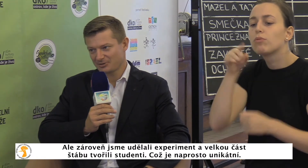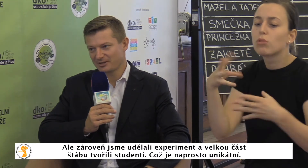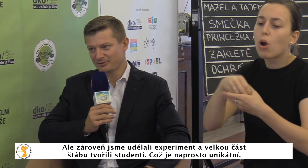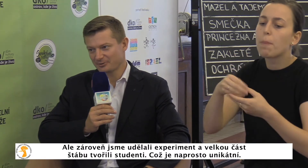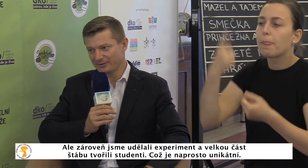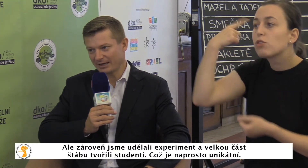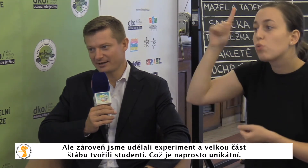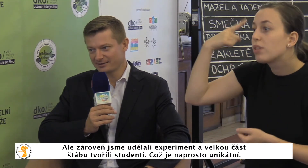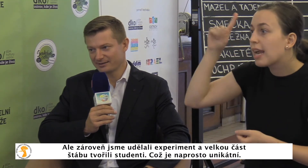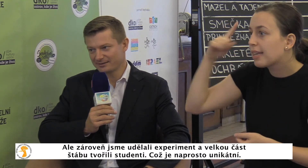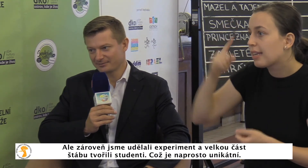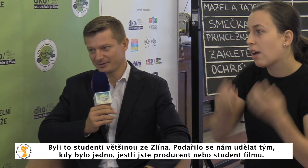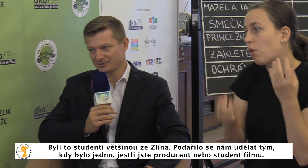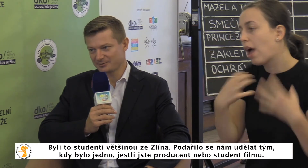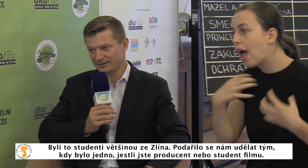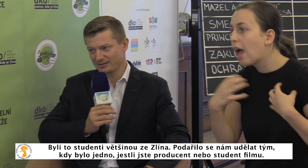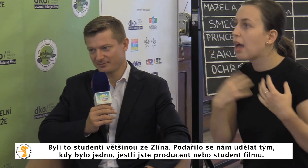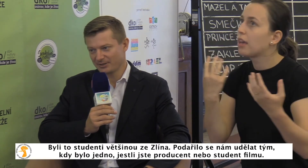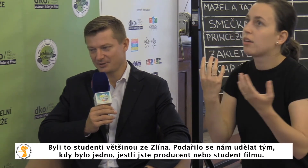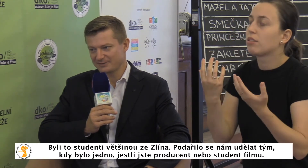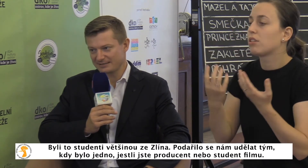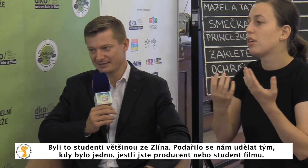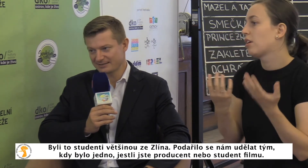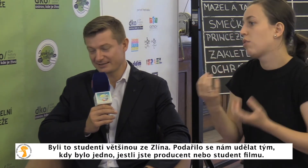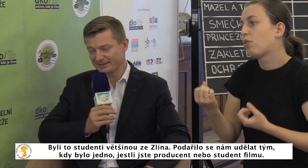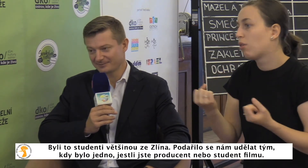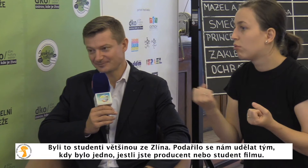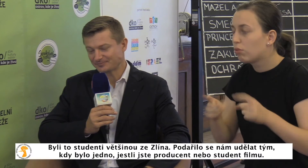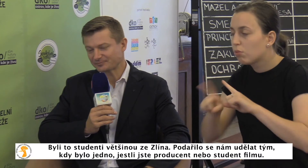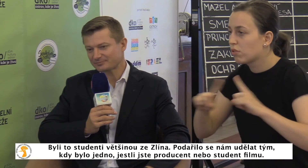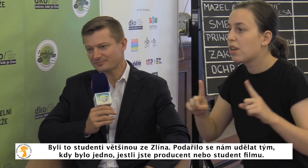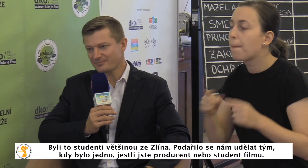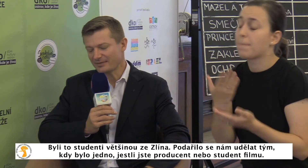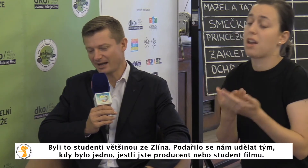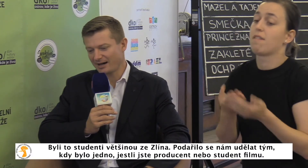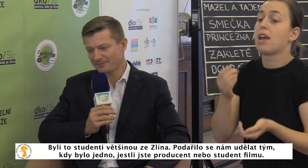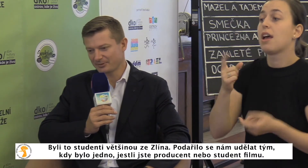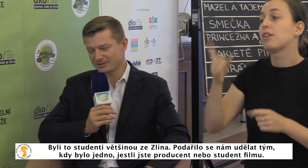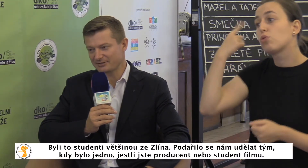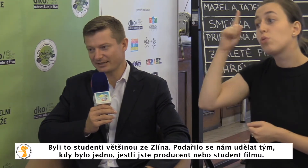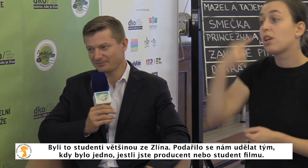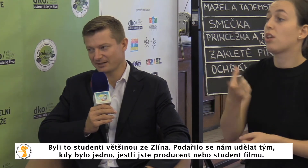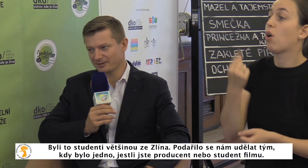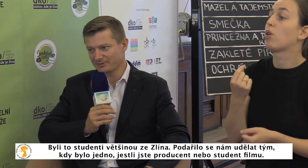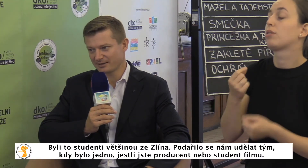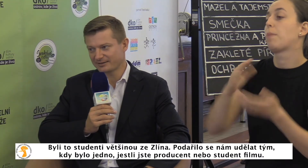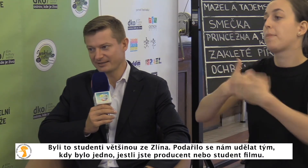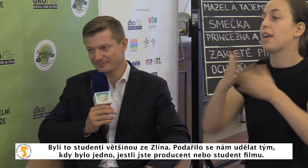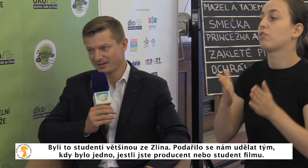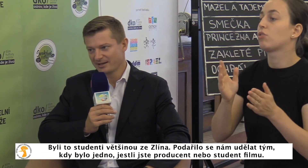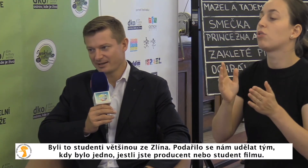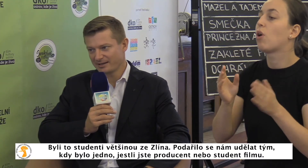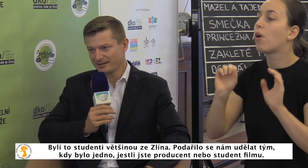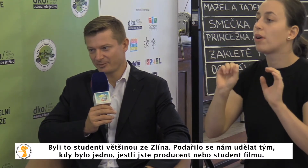Což je naprosto unikátní, byli to studenti většinou ze Zlína a podařilo se nám teda udělat